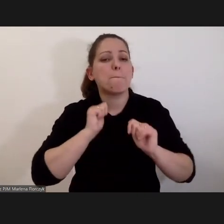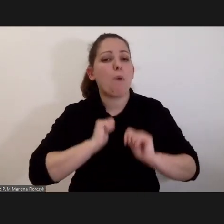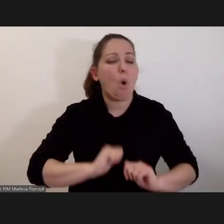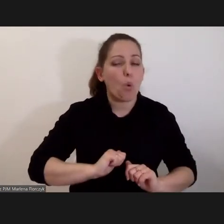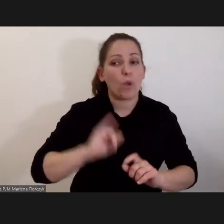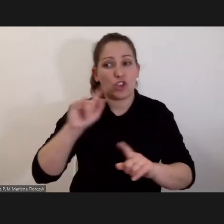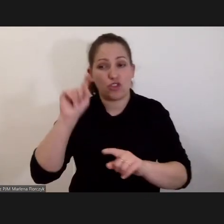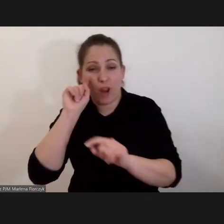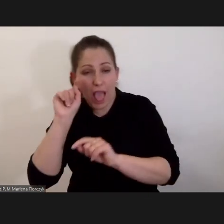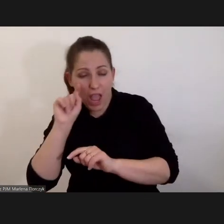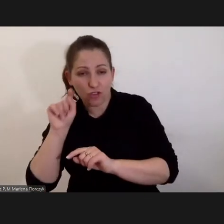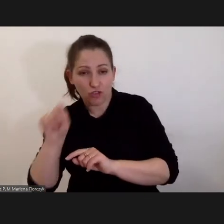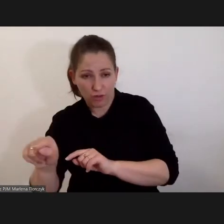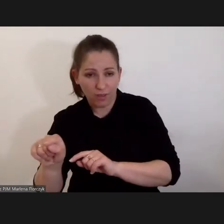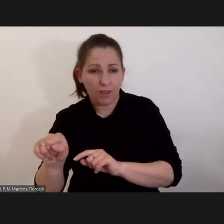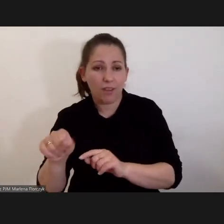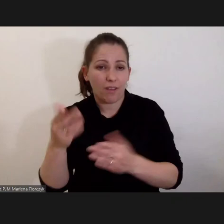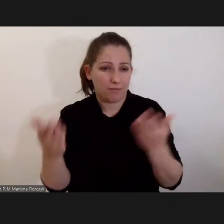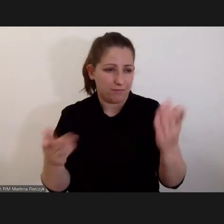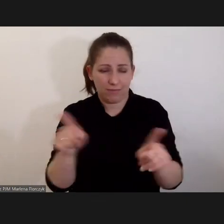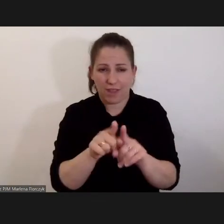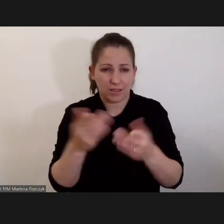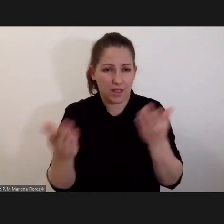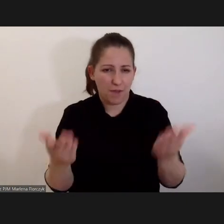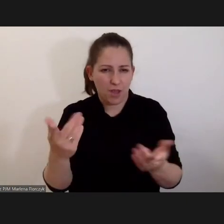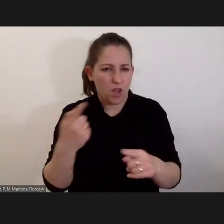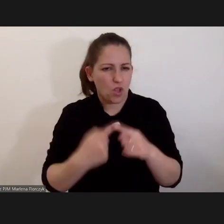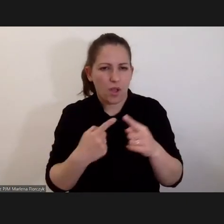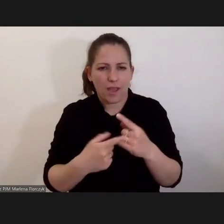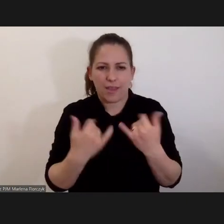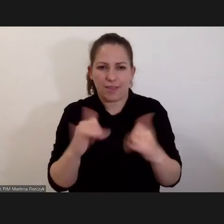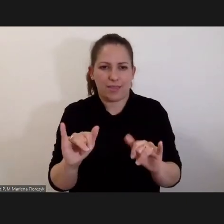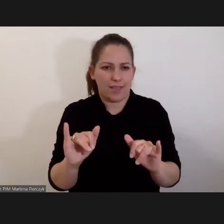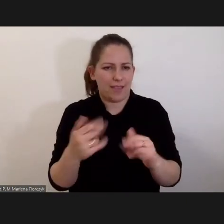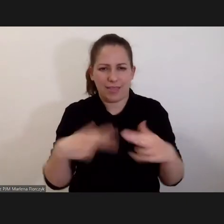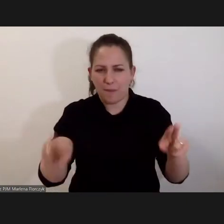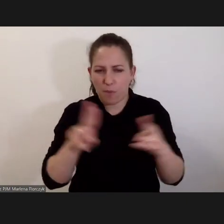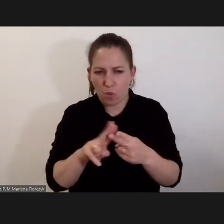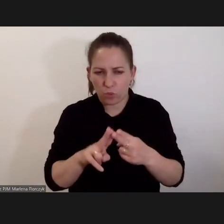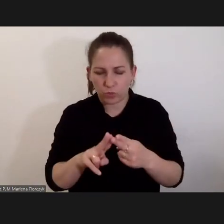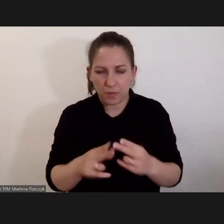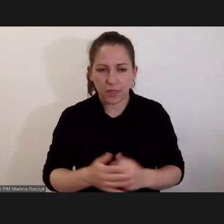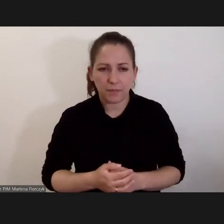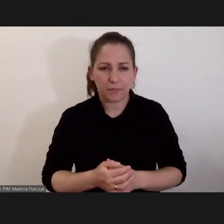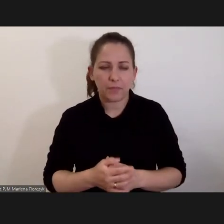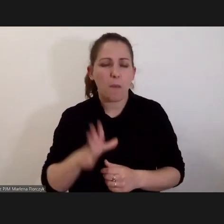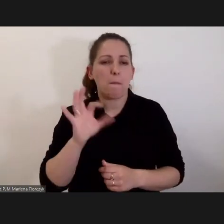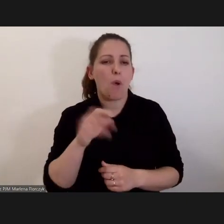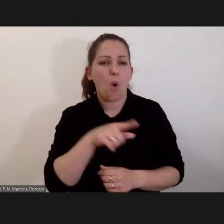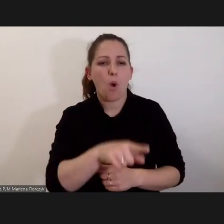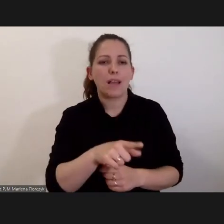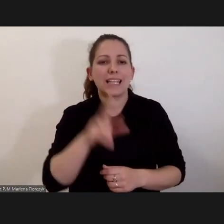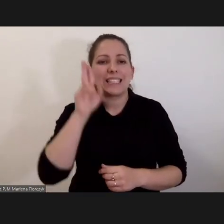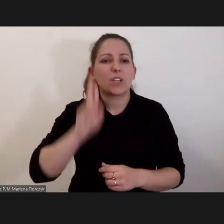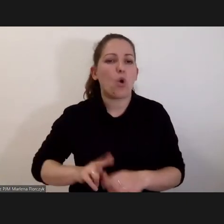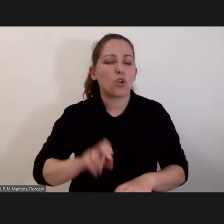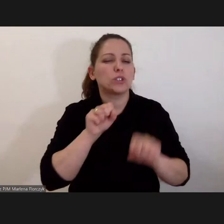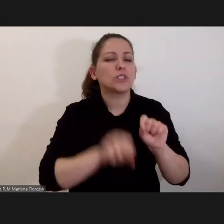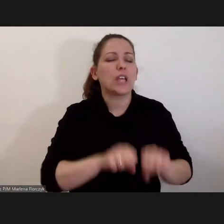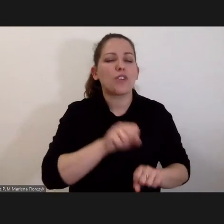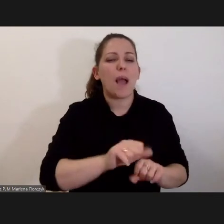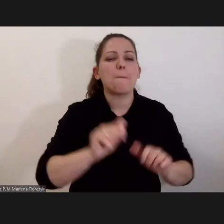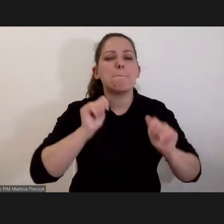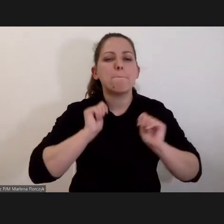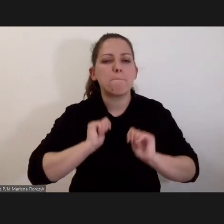śledczy i że tak jest nazywany dla sędziu śledczy, to jest jakieś w ogóle fundamentalne nieporozumienie, ponieważ instytucja sędziów pokoju